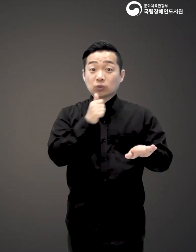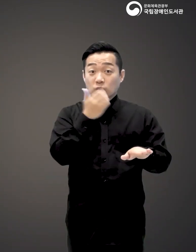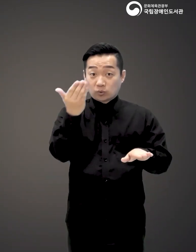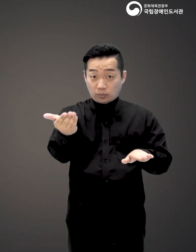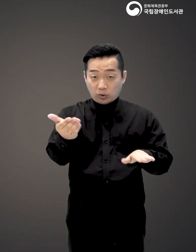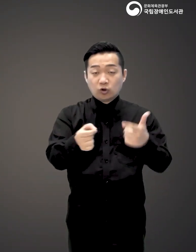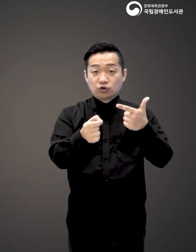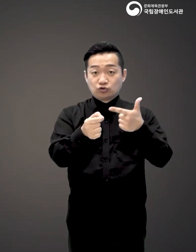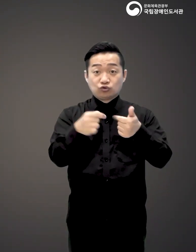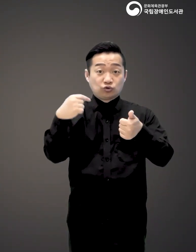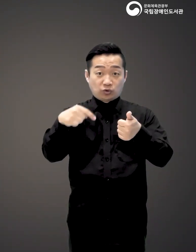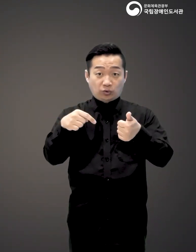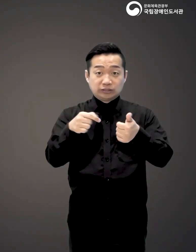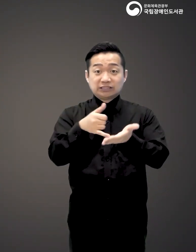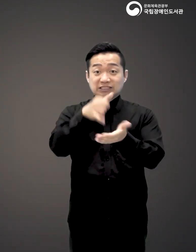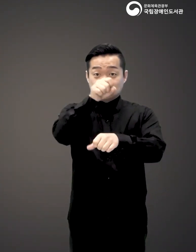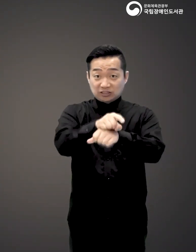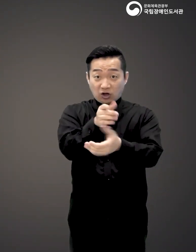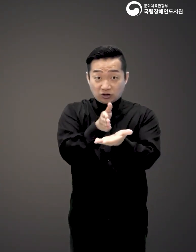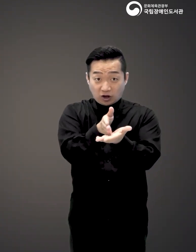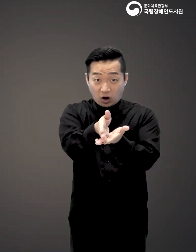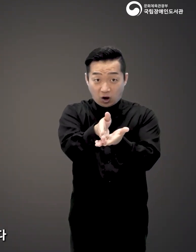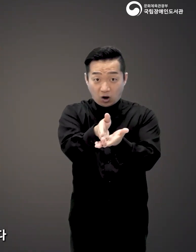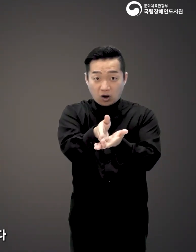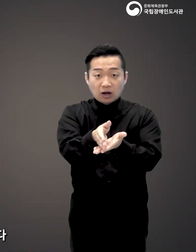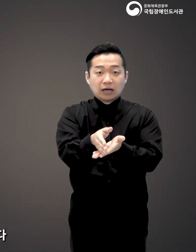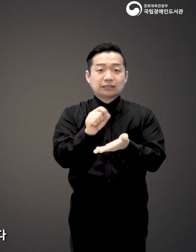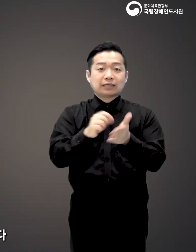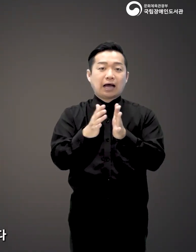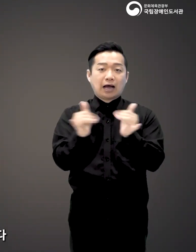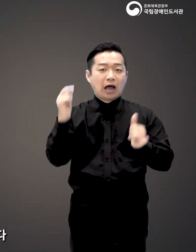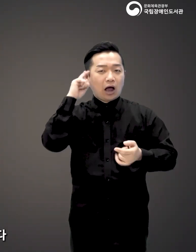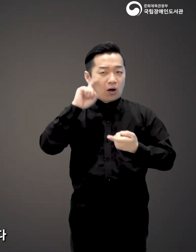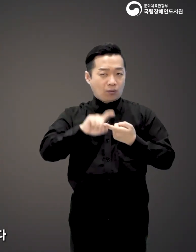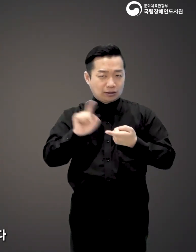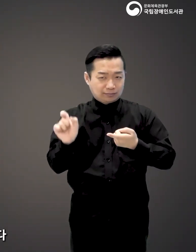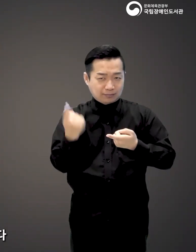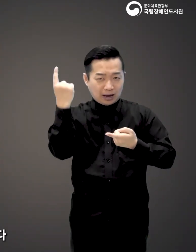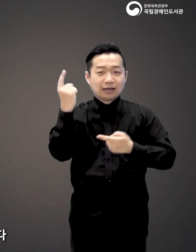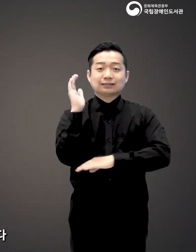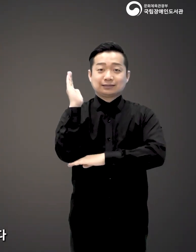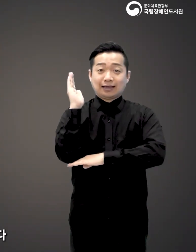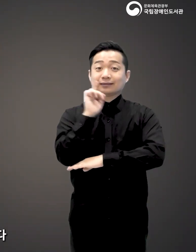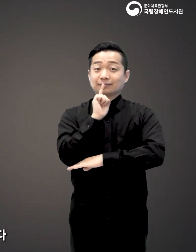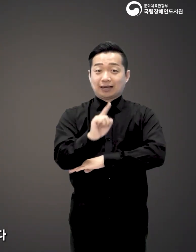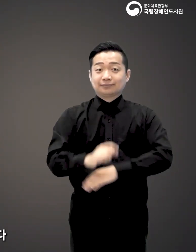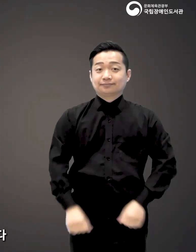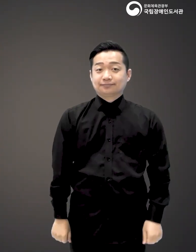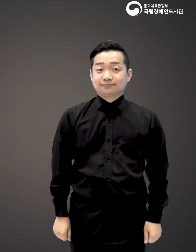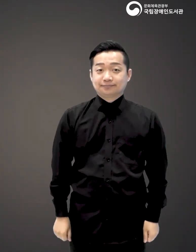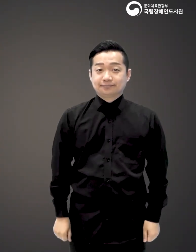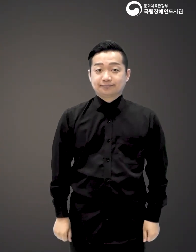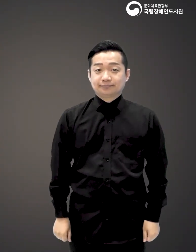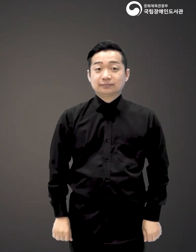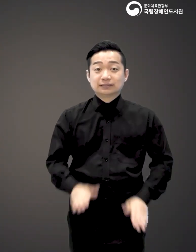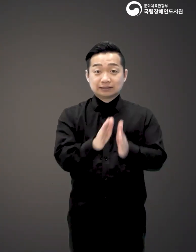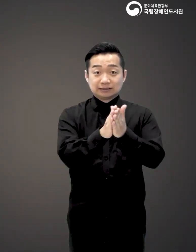지금 소개해드리는 6교시 인성 영역 역시 그런 작가의 관심에서 시작된 것처럼 느껴지는 책입니다.